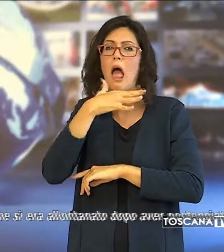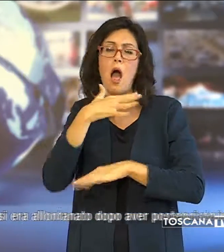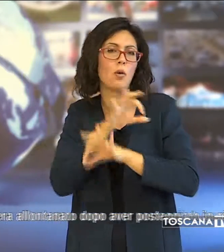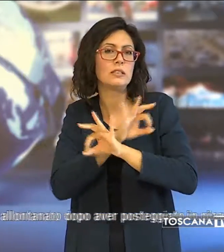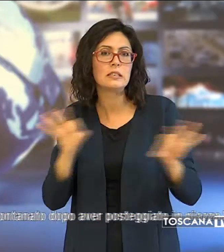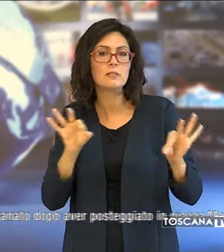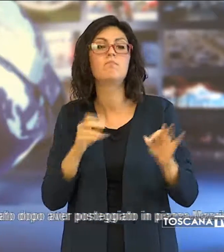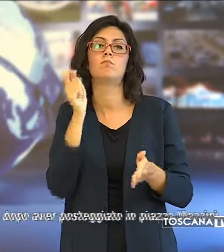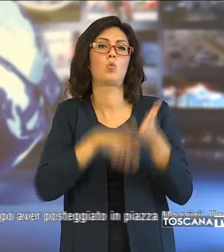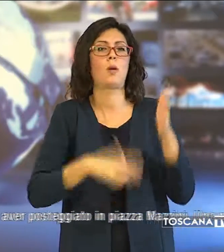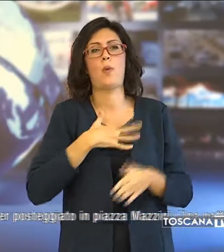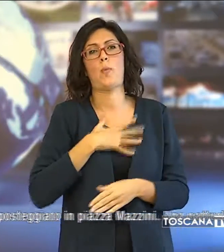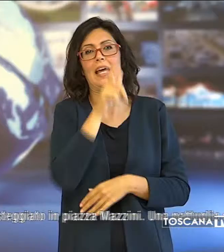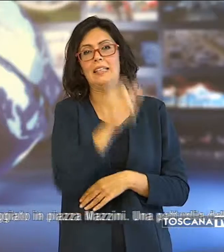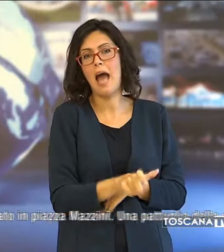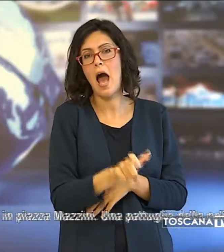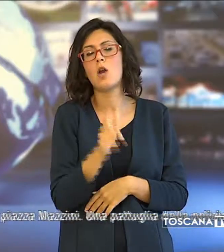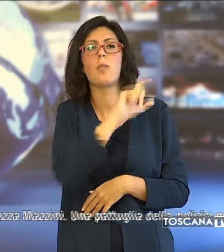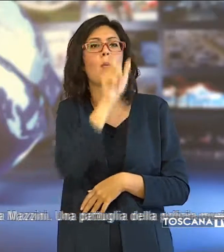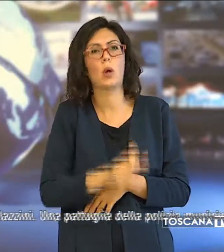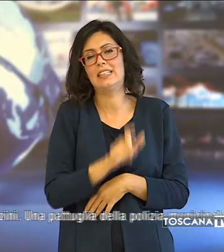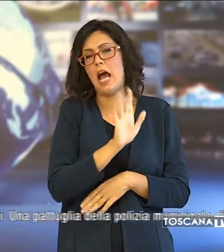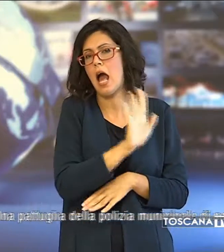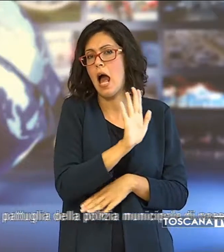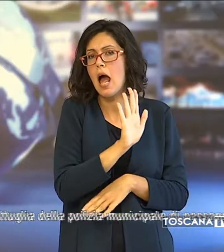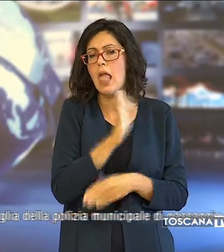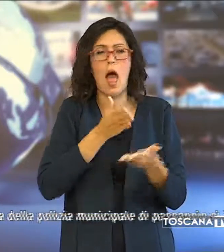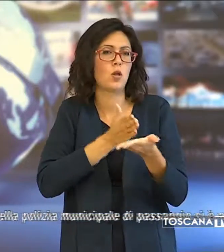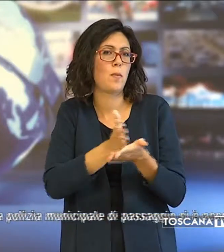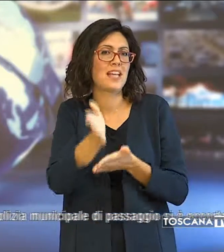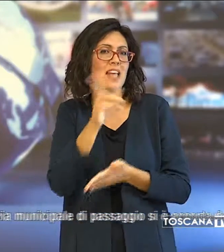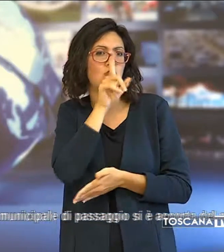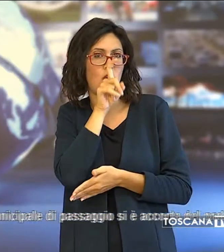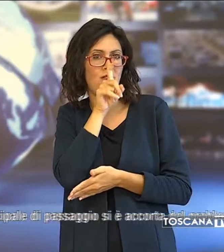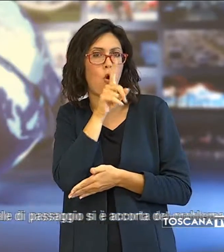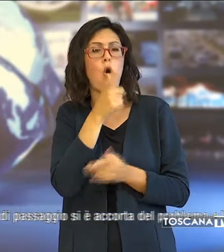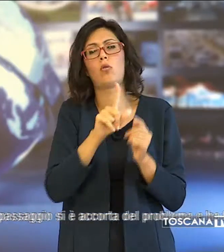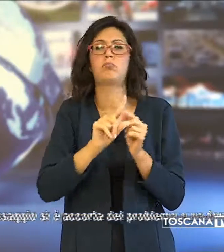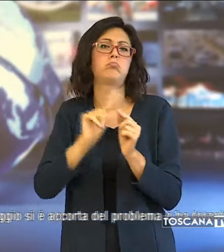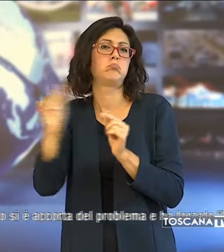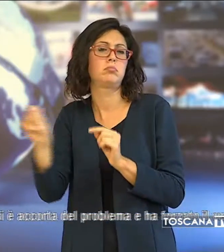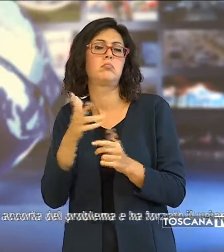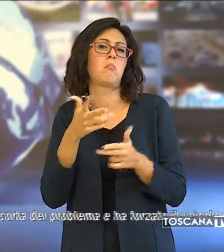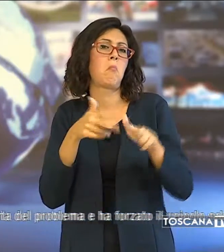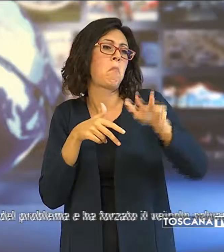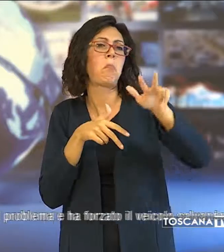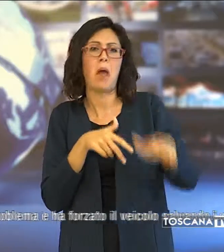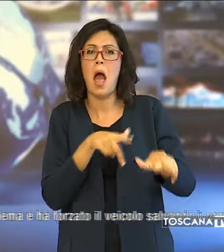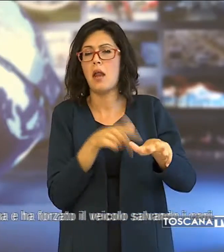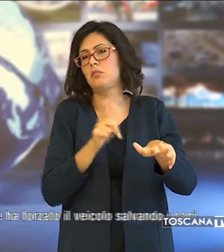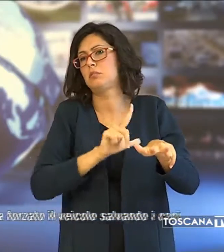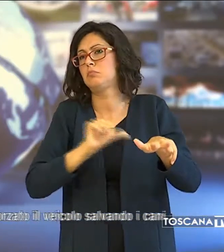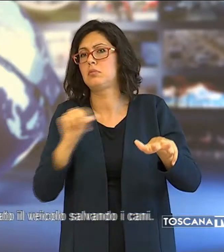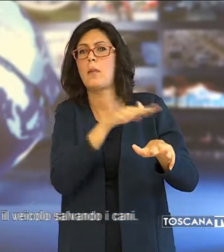proprietario, un italiano in transito a Livorno che si era allontanato dopo aver posteggiato in Piazza